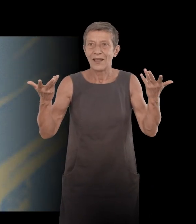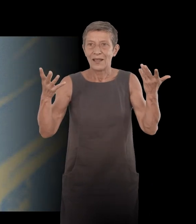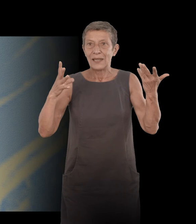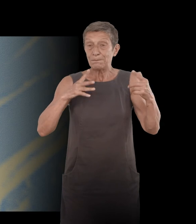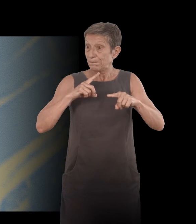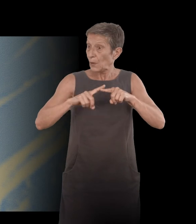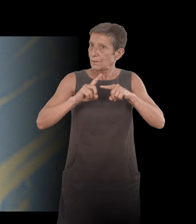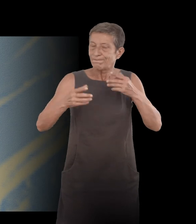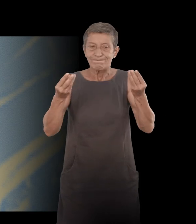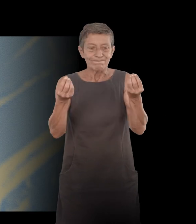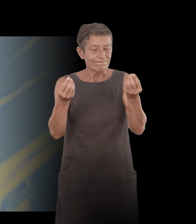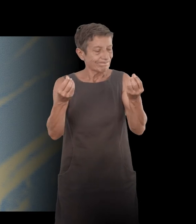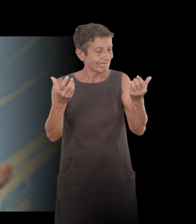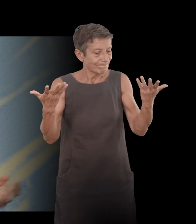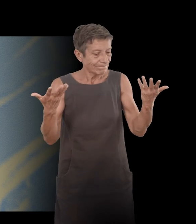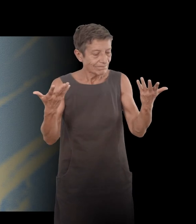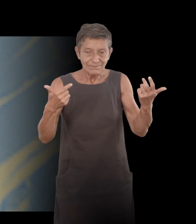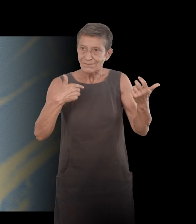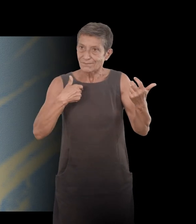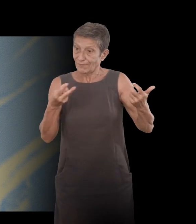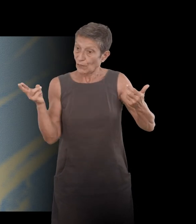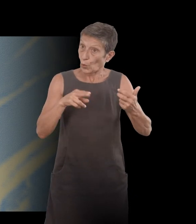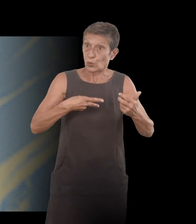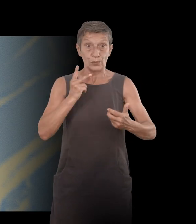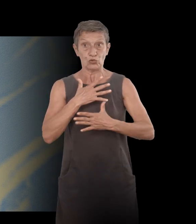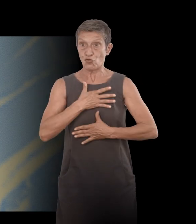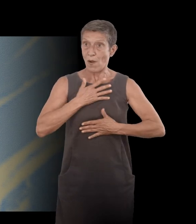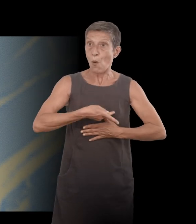plus joyeux et plus intense comme on disait tout à l'heure du monde et des relations